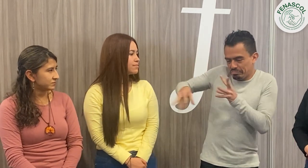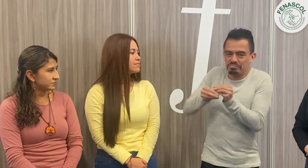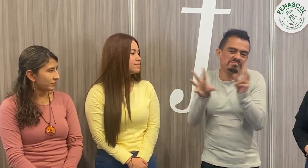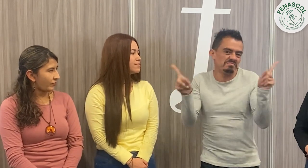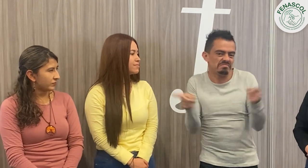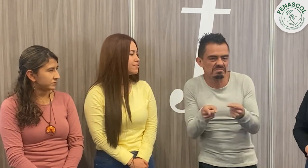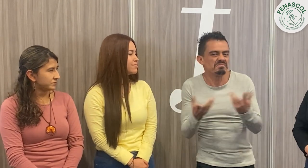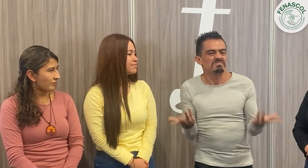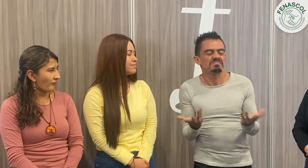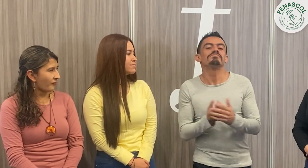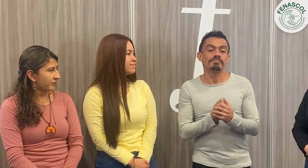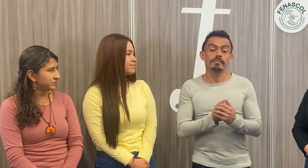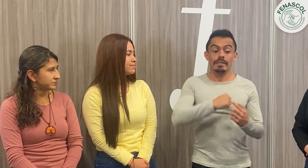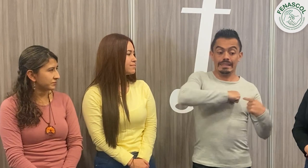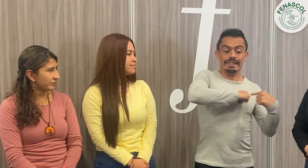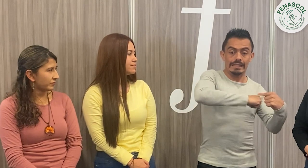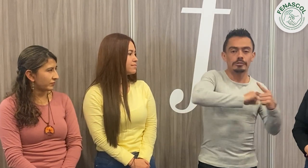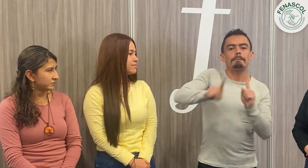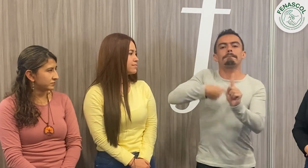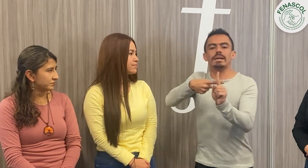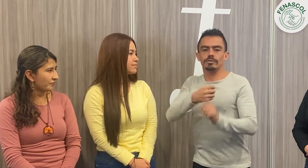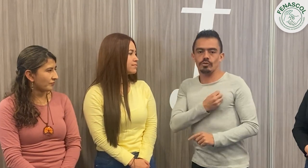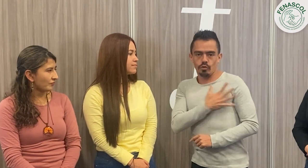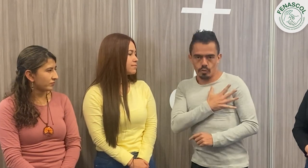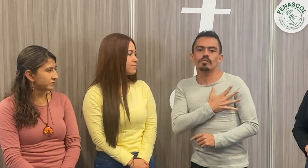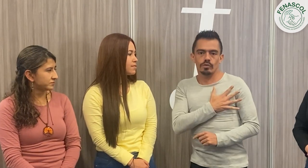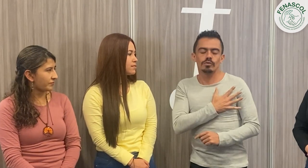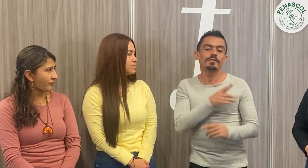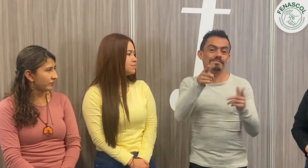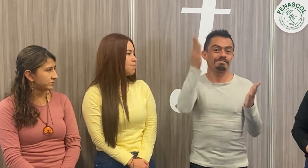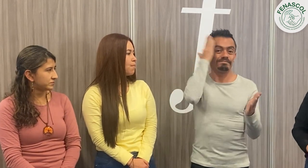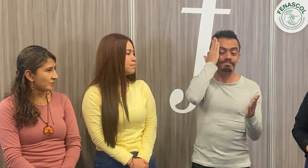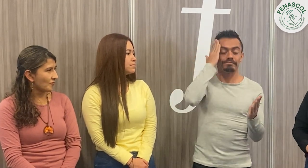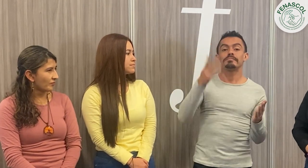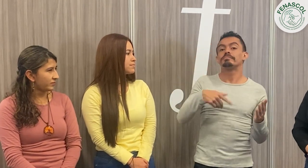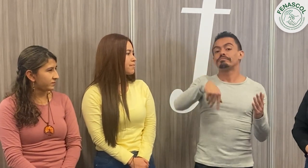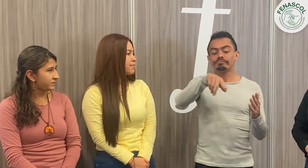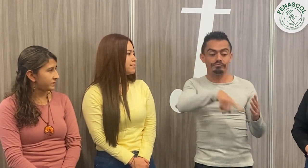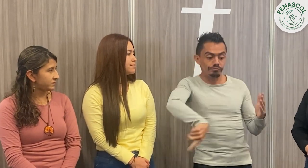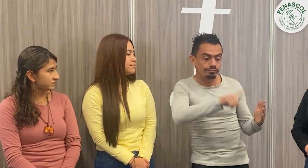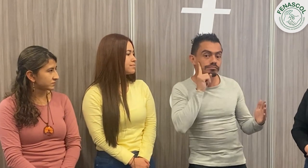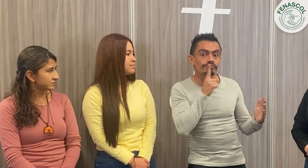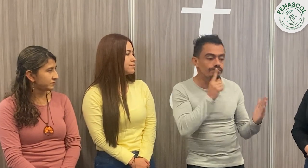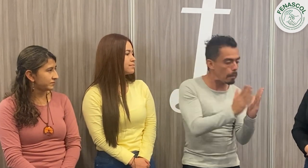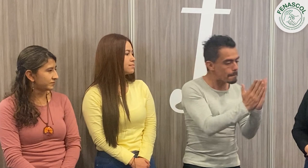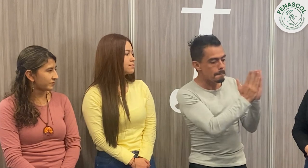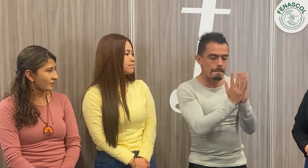lo que mis compañeras dijeron, en conclusión, es un derecho más una oportunidad. Ustedes saben, pues para las personas sordas,